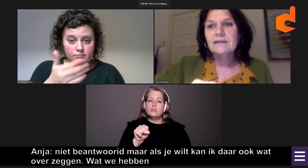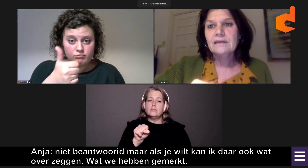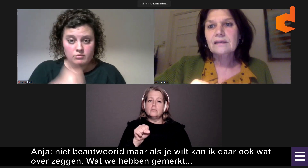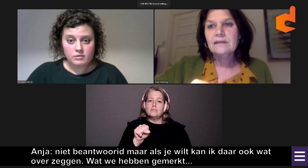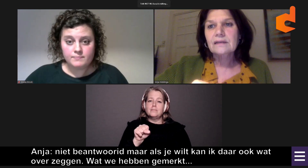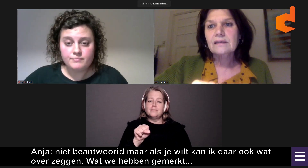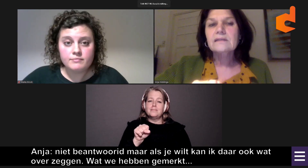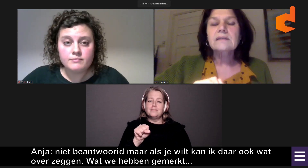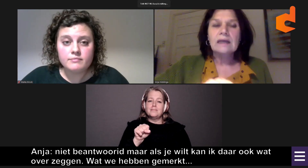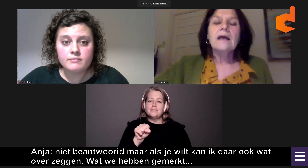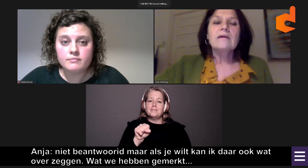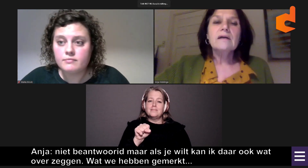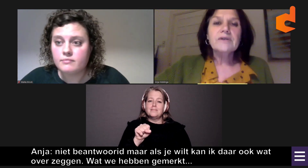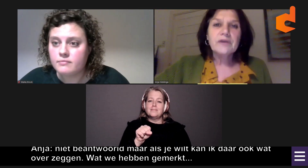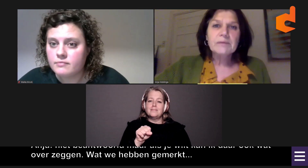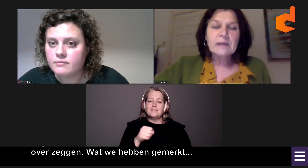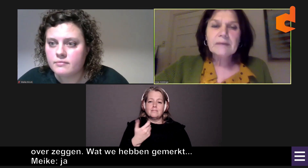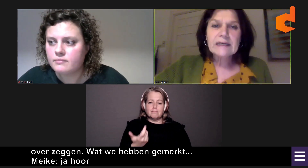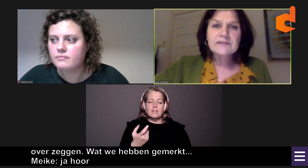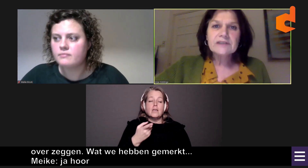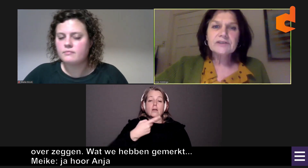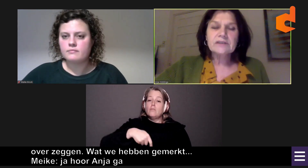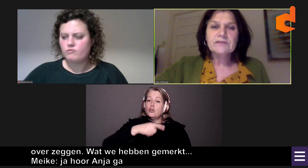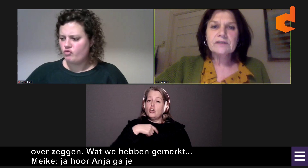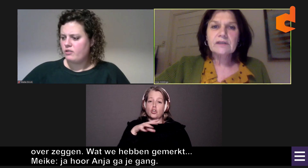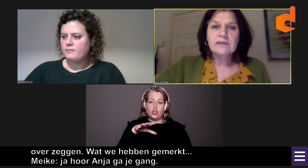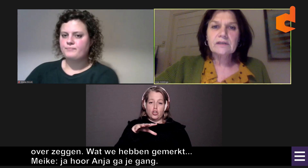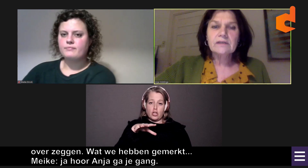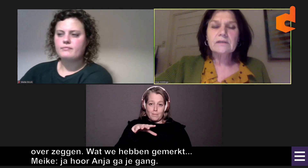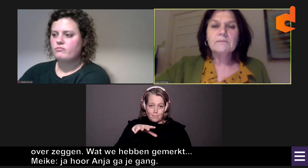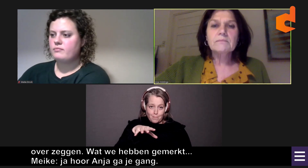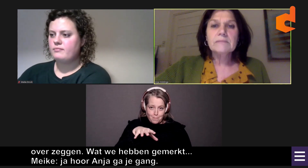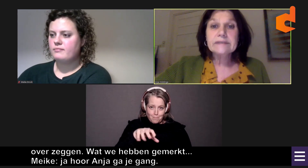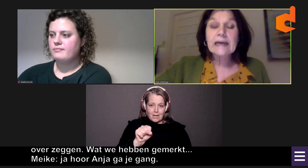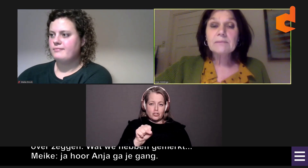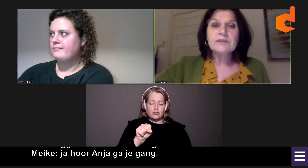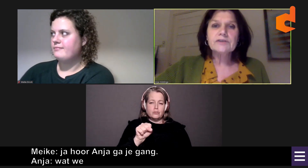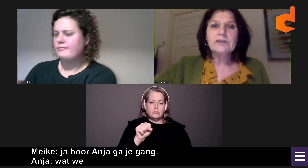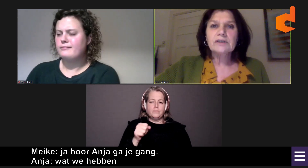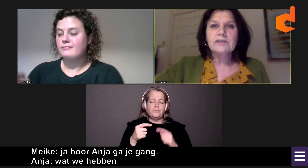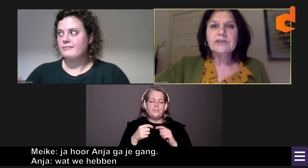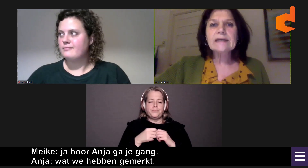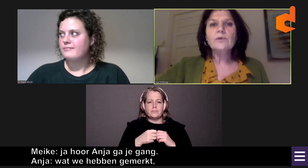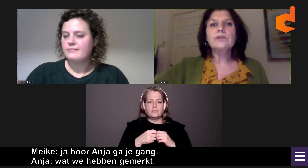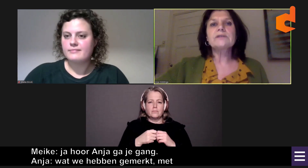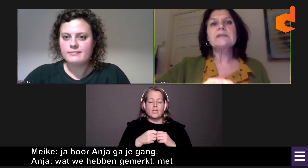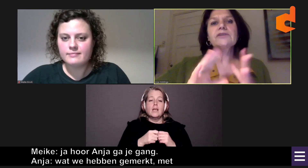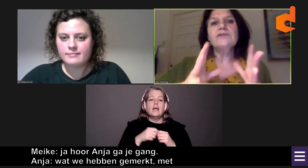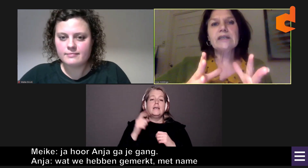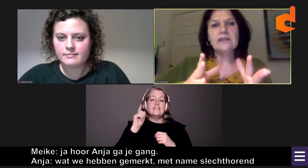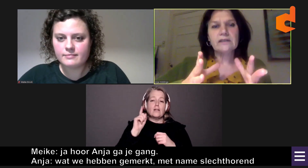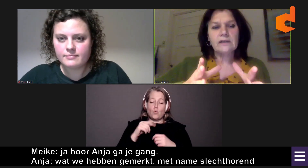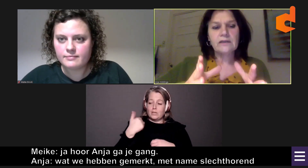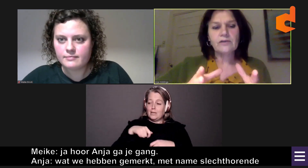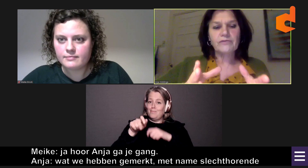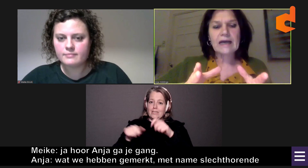Ja hoor, Anja, ga je gang. Tuurlijk. Wat we hebben gemerkt is dat met name slechthorende mensen